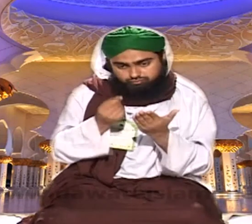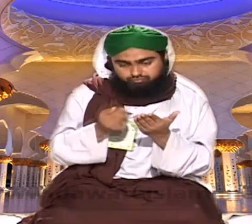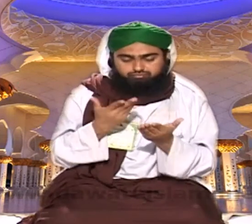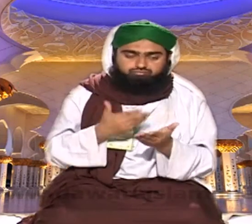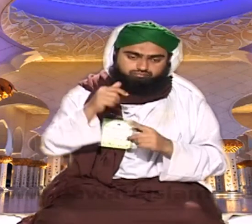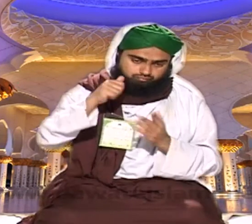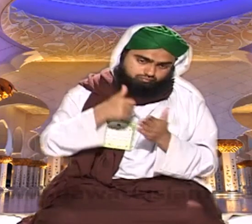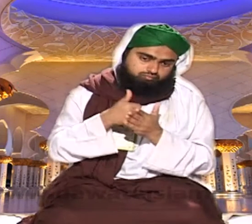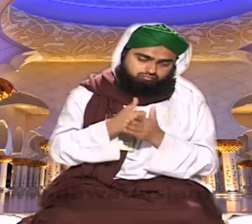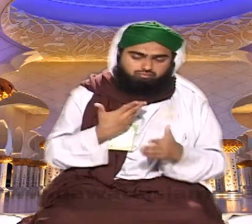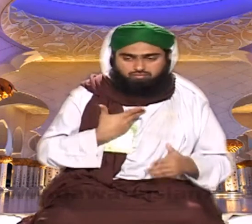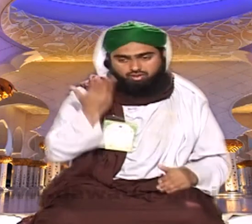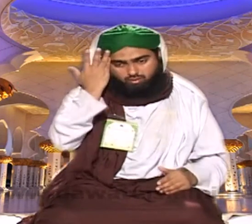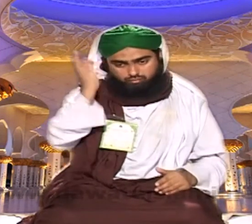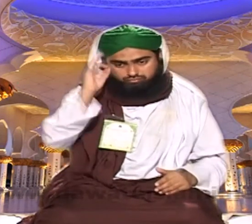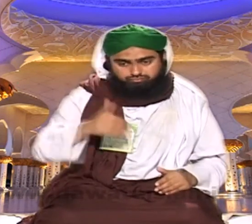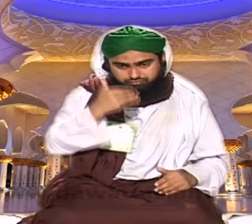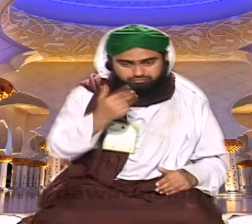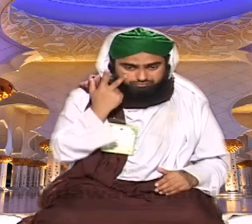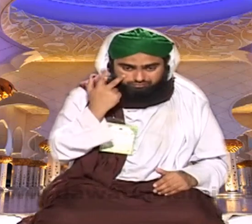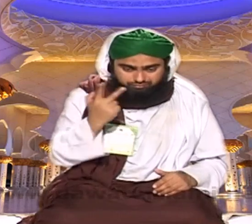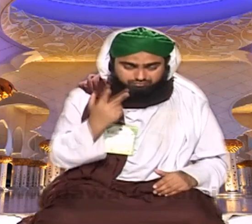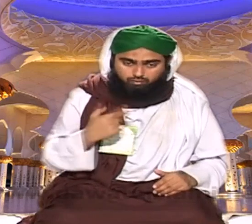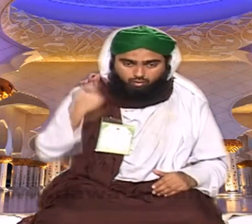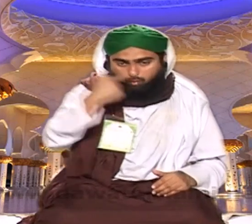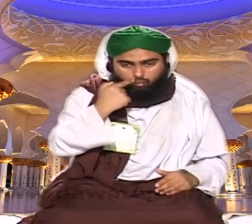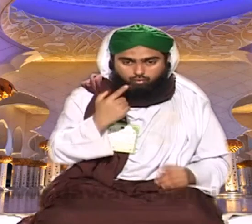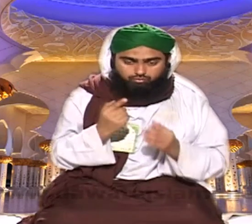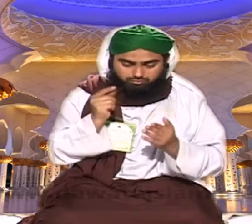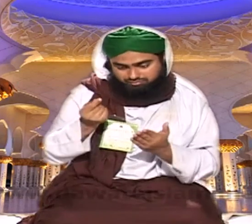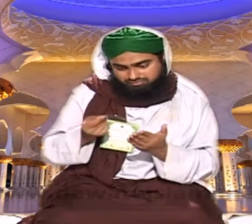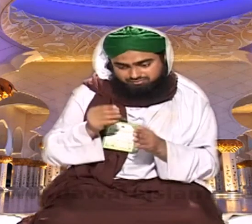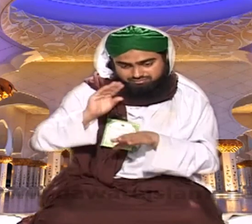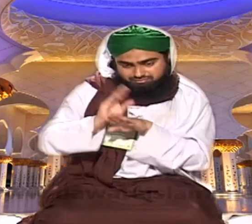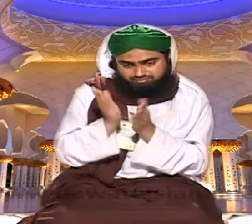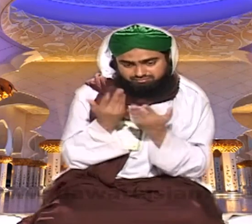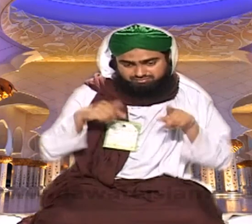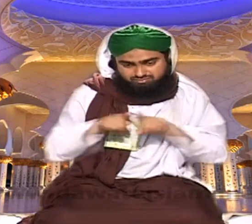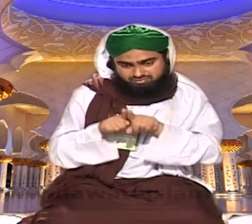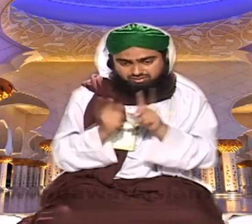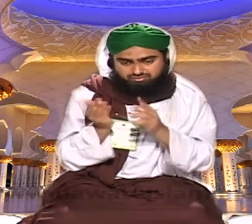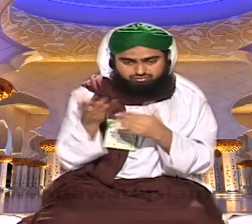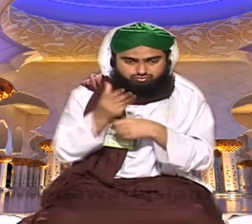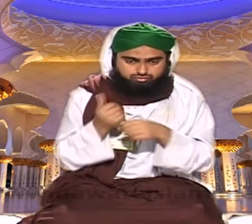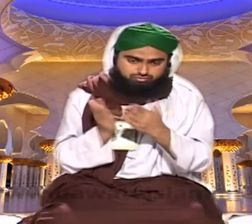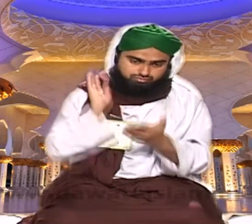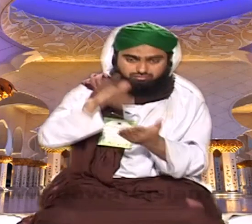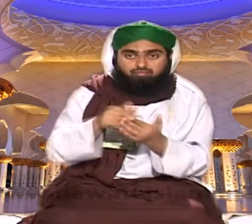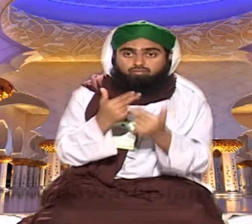امید کرتا ہوں کہ میرے بھائی آئندہ سے میں دیکھا کروں گا کہ وہ کلم و ڈائری بھی اپنے ہمراہ رکھا کریں گے جہاں جب کسی کی کوئی بات